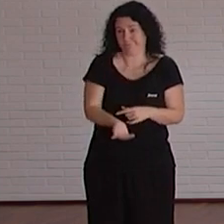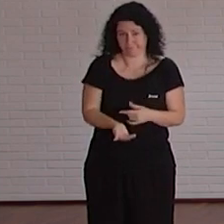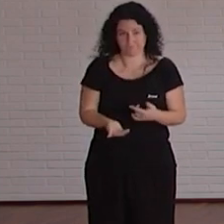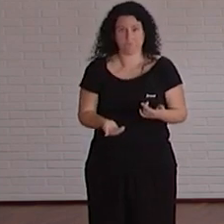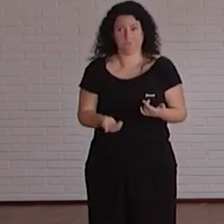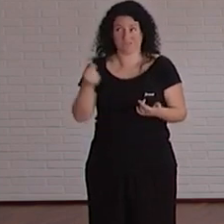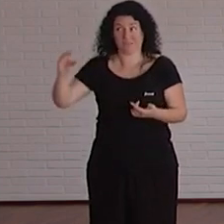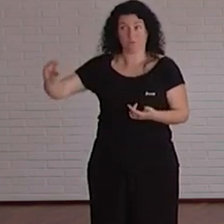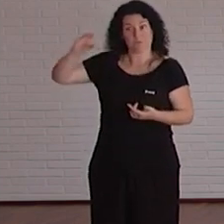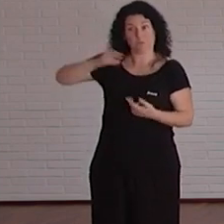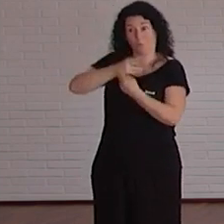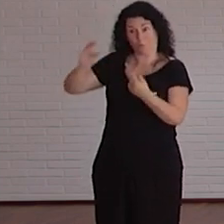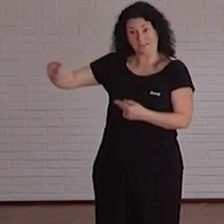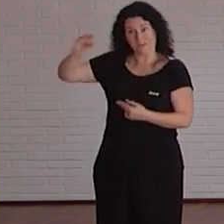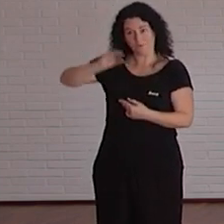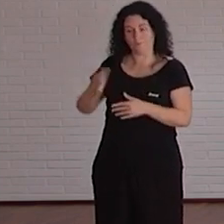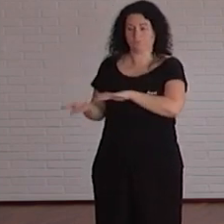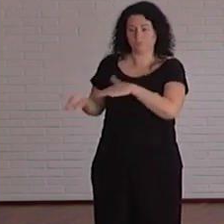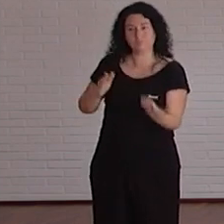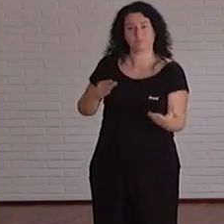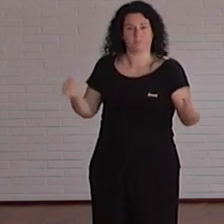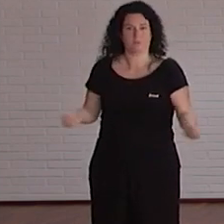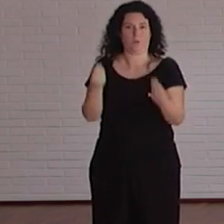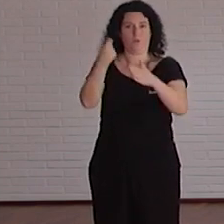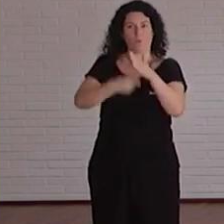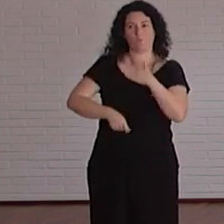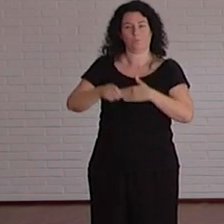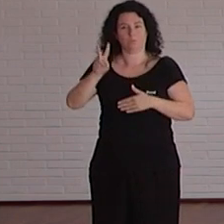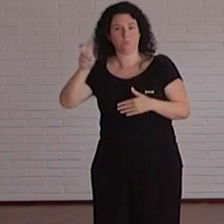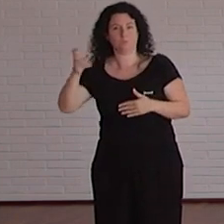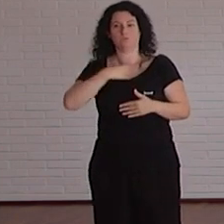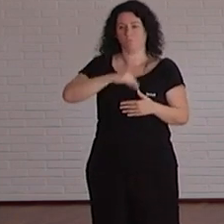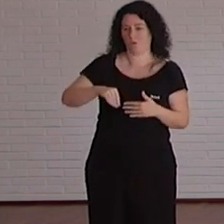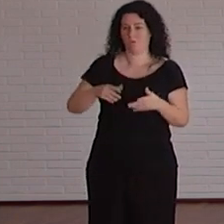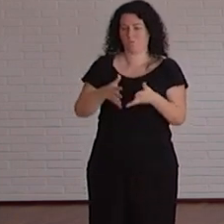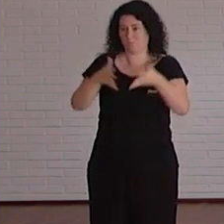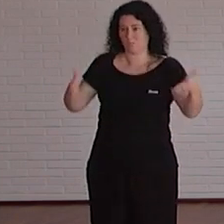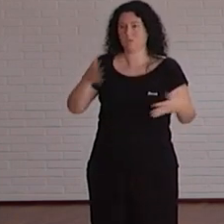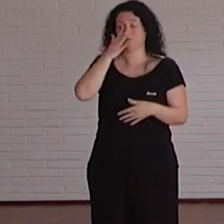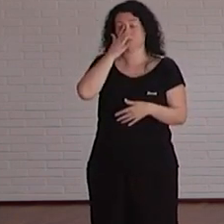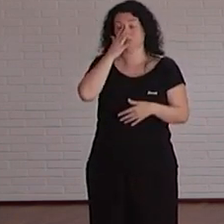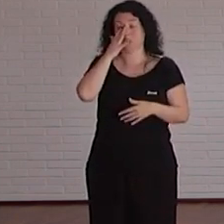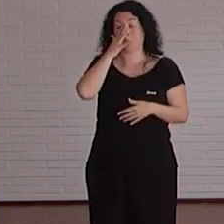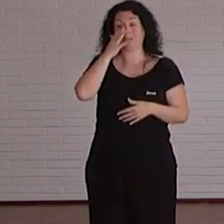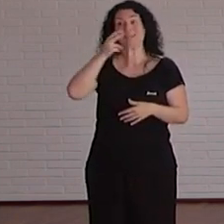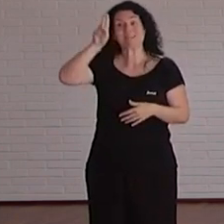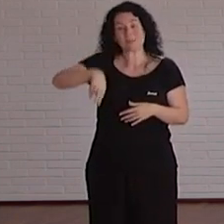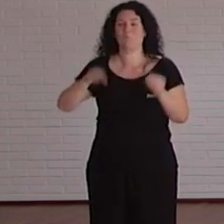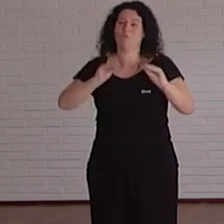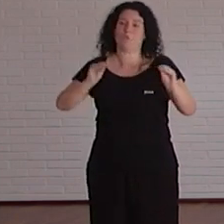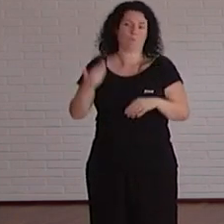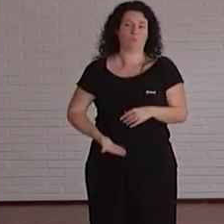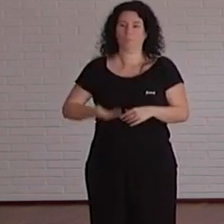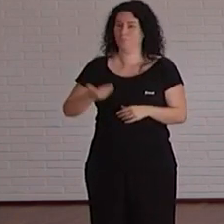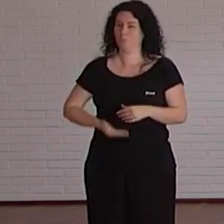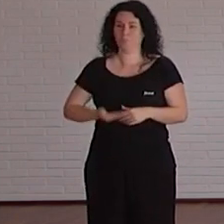mejorar estos equipamientos y comprarlos con con mucha más cantidad y sobre todo formación coincido con Andrés